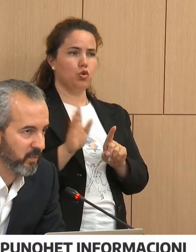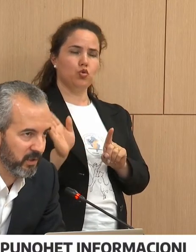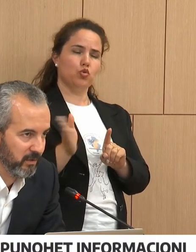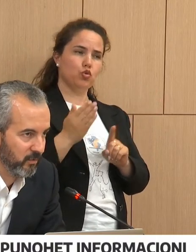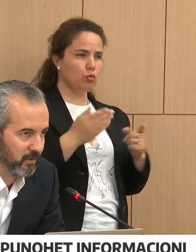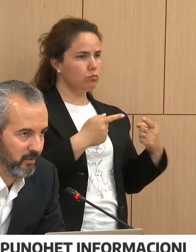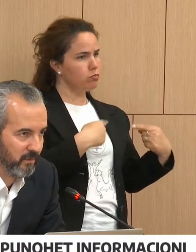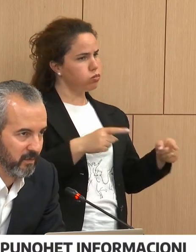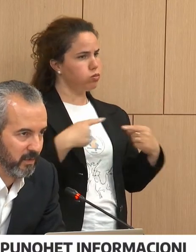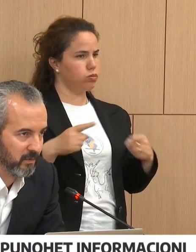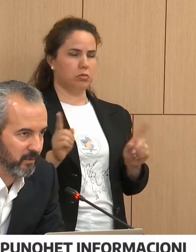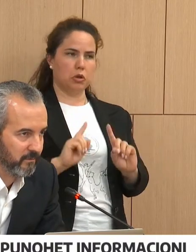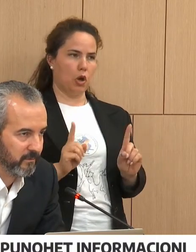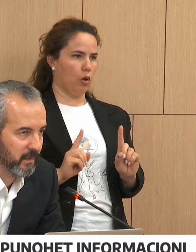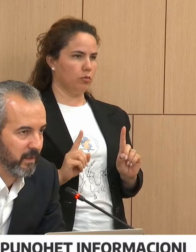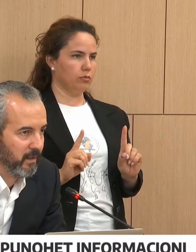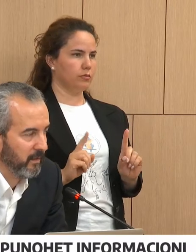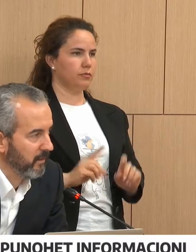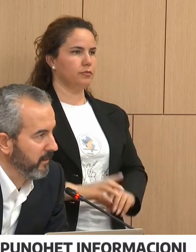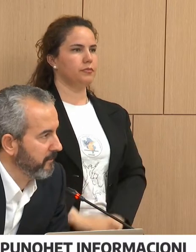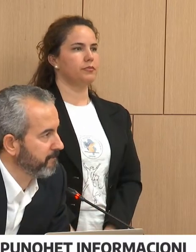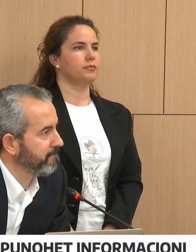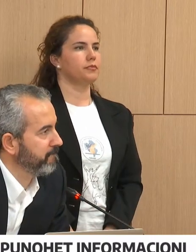asë një përqind nuk do të të lëvizit besoj